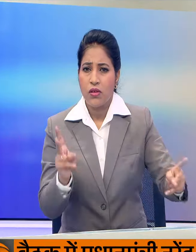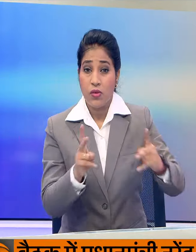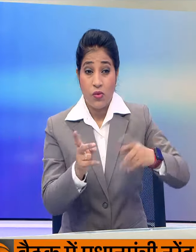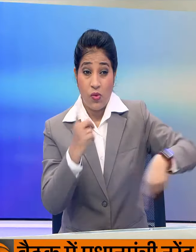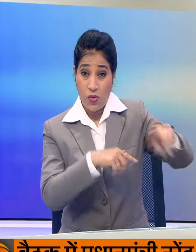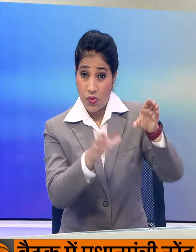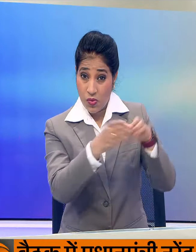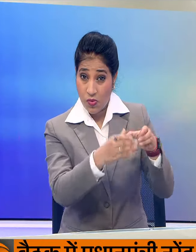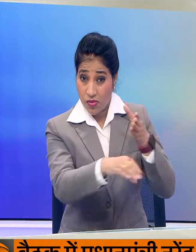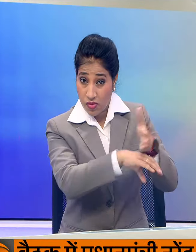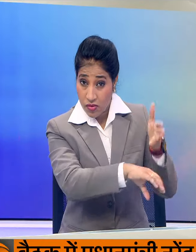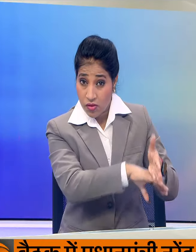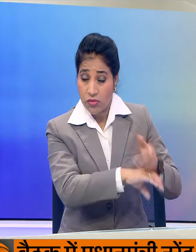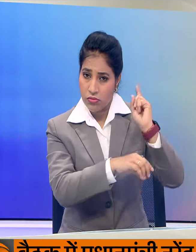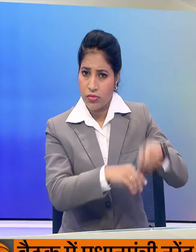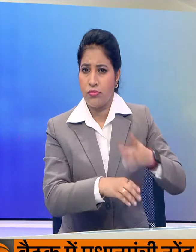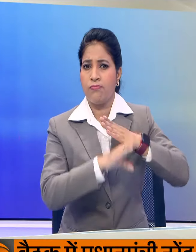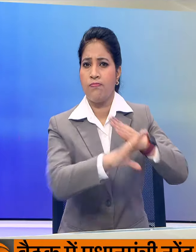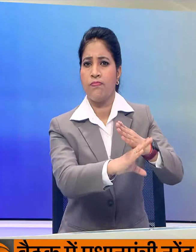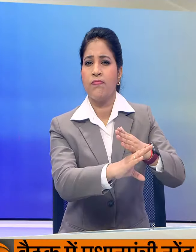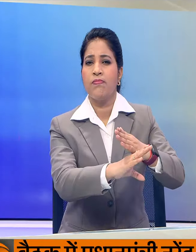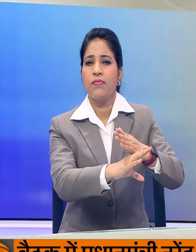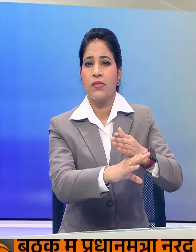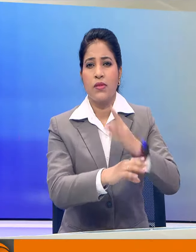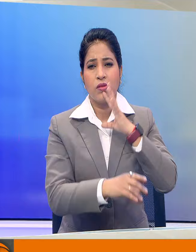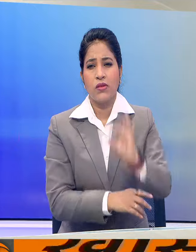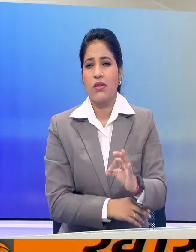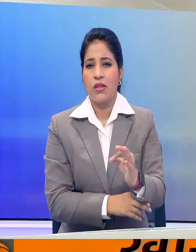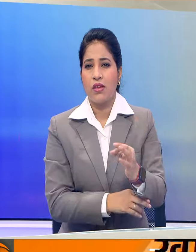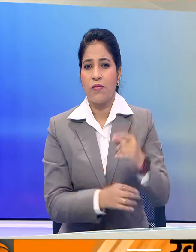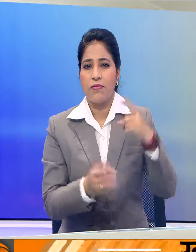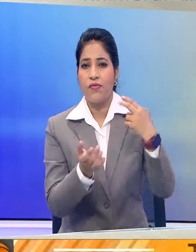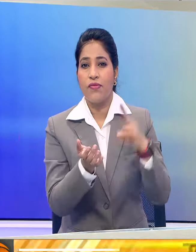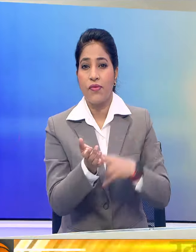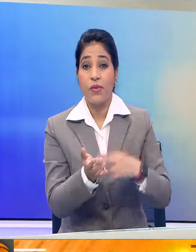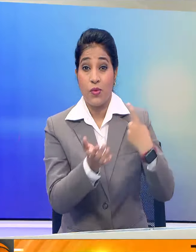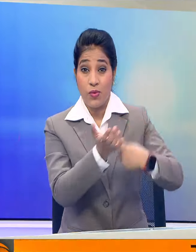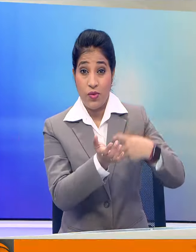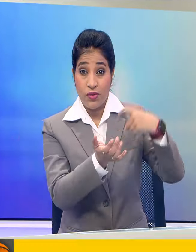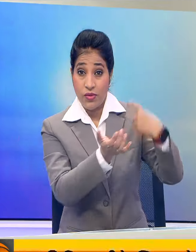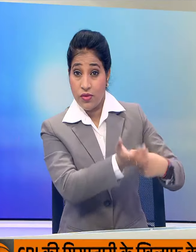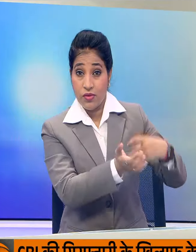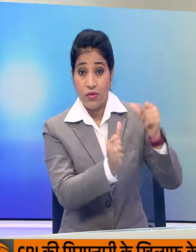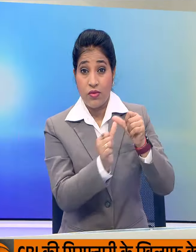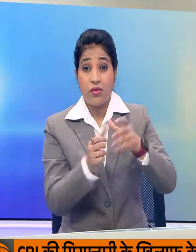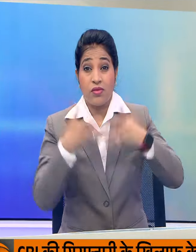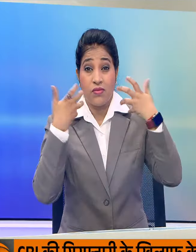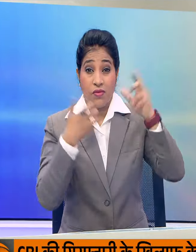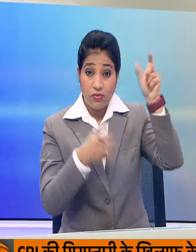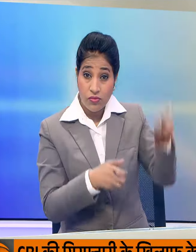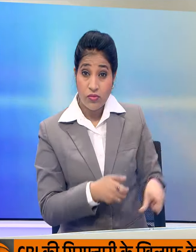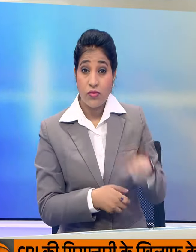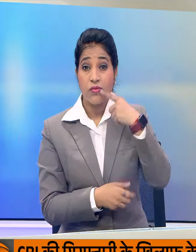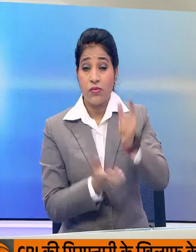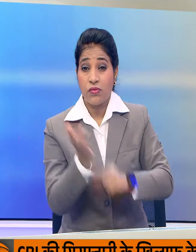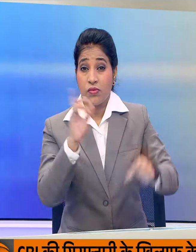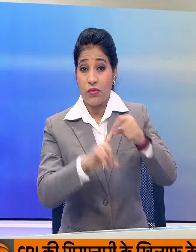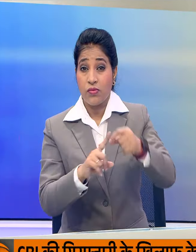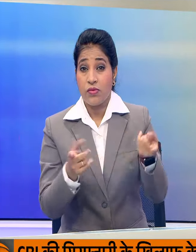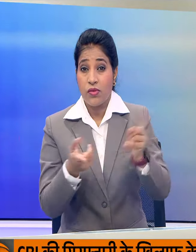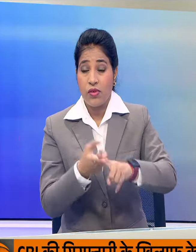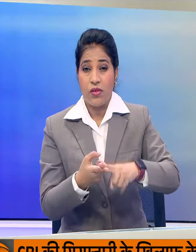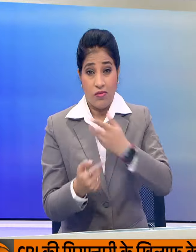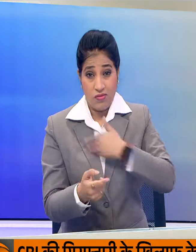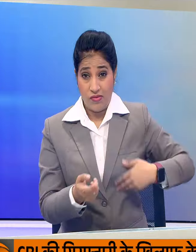पर ततकाल रोक लगाई जानी चानिये और दरसल न्याइमूर्टी रोहित रंजन अगरवाल ने उत्तर प्रदेश विधी विरुद